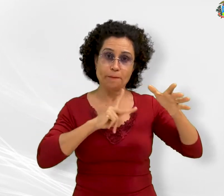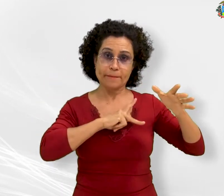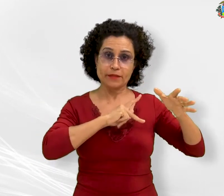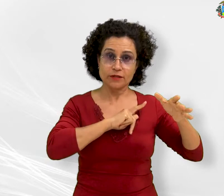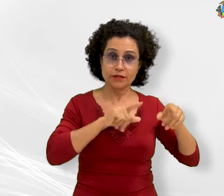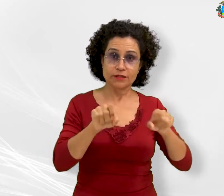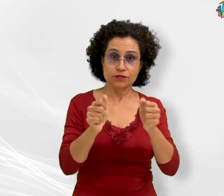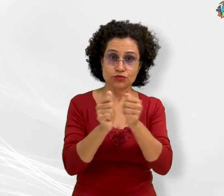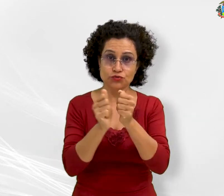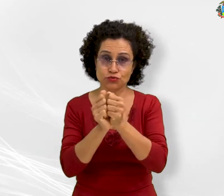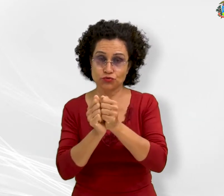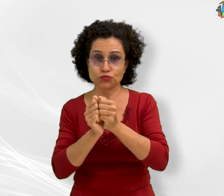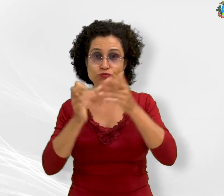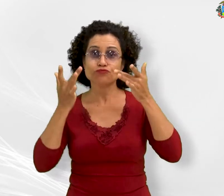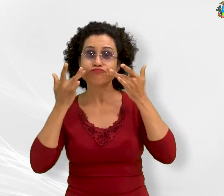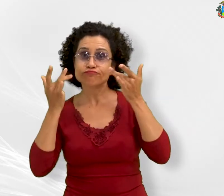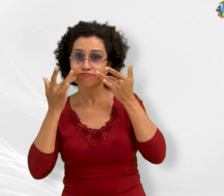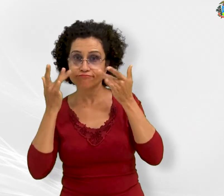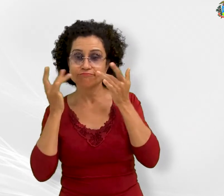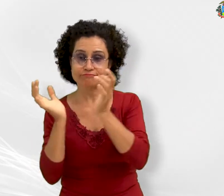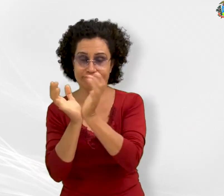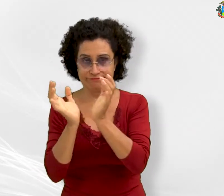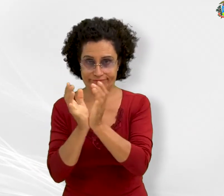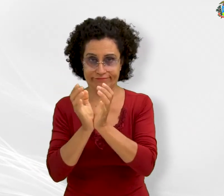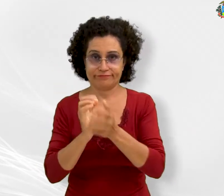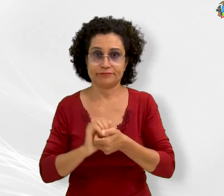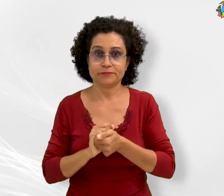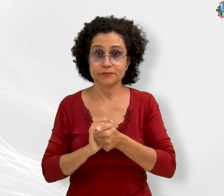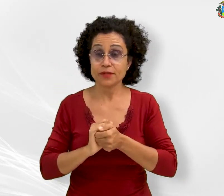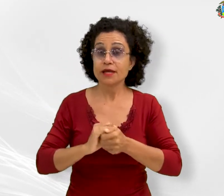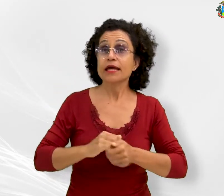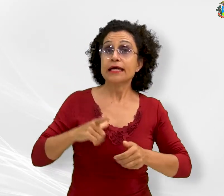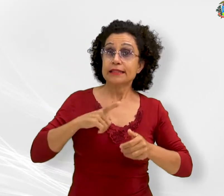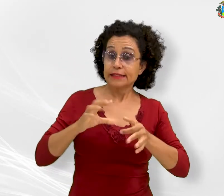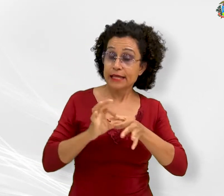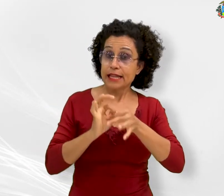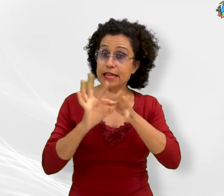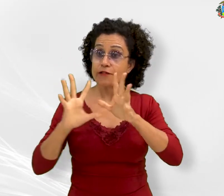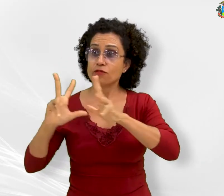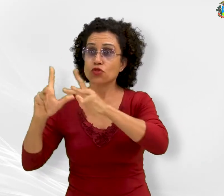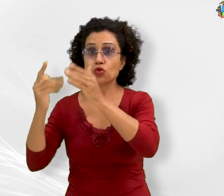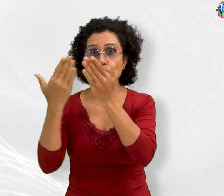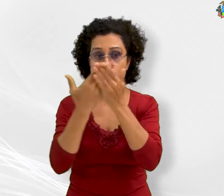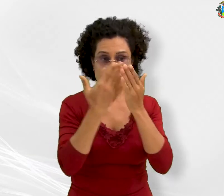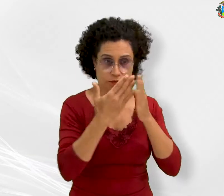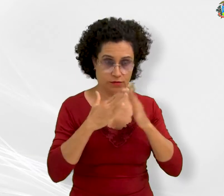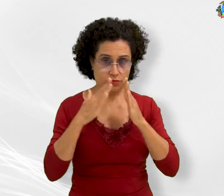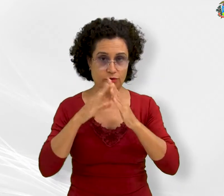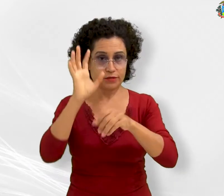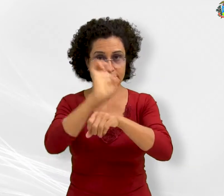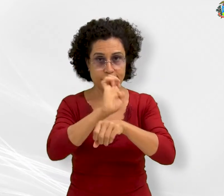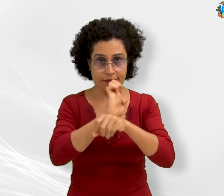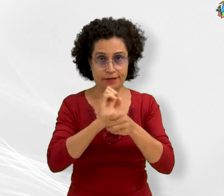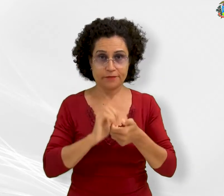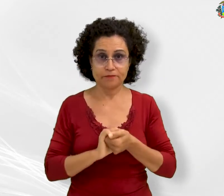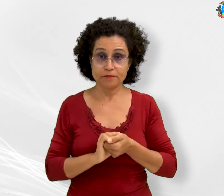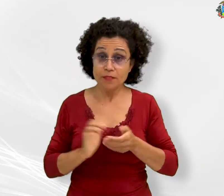o Ministério Público e a Companhia Voz Trás de Teatro e disponibilizados às escolas de todo o Estado. A iniciativa tem como